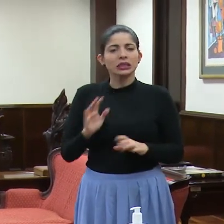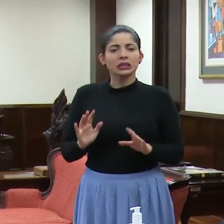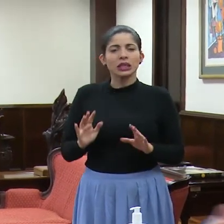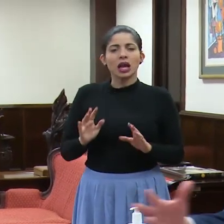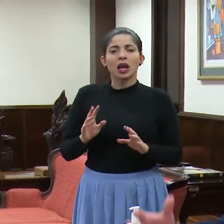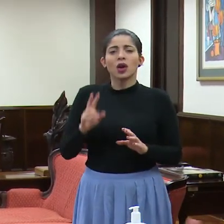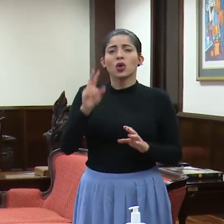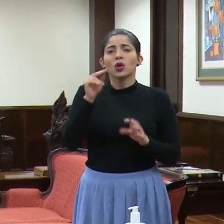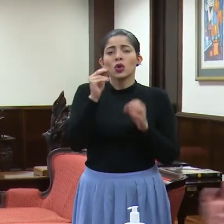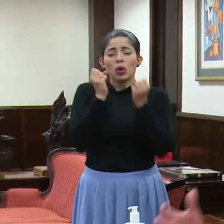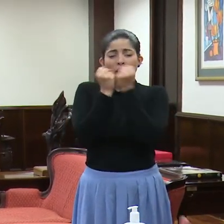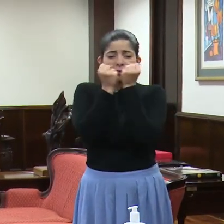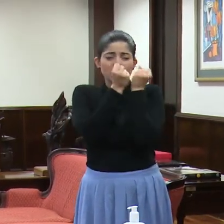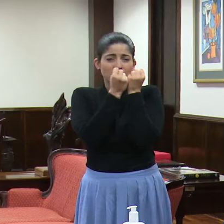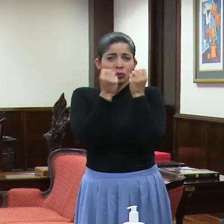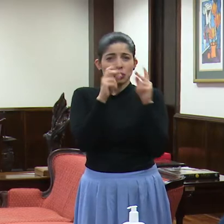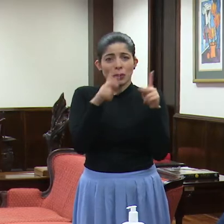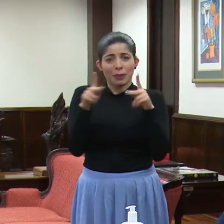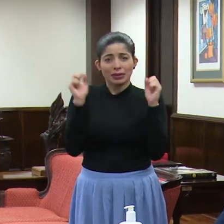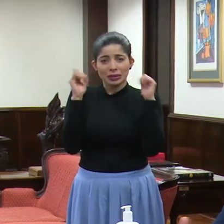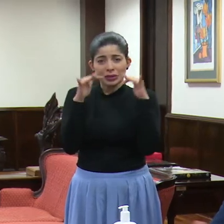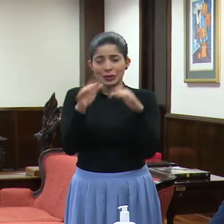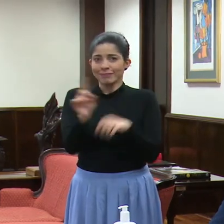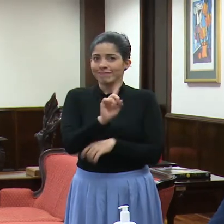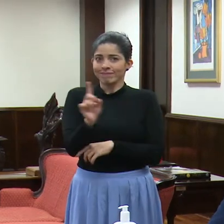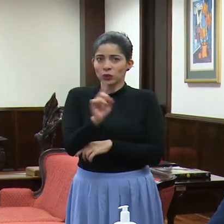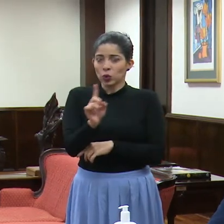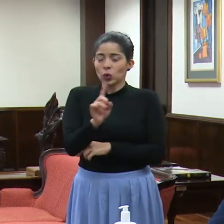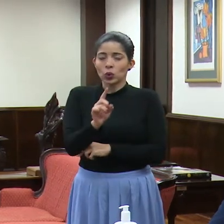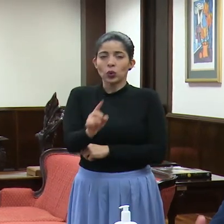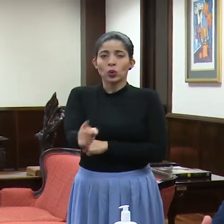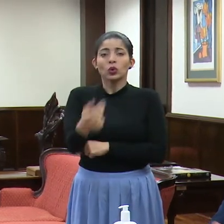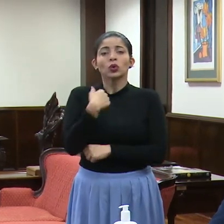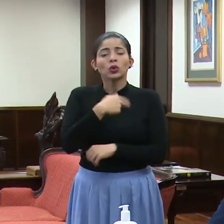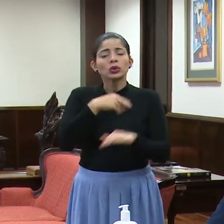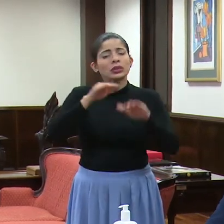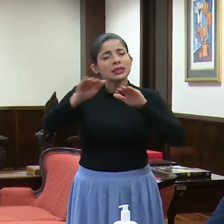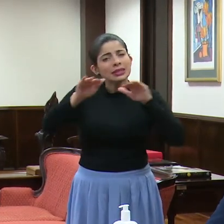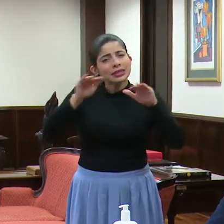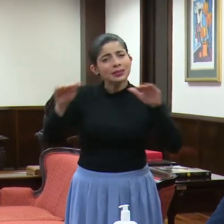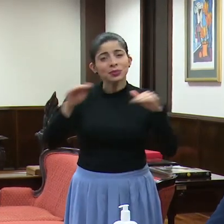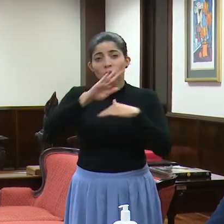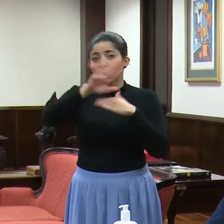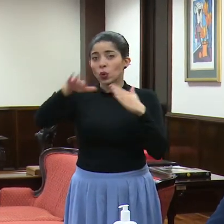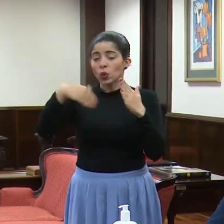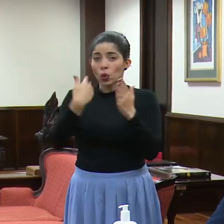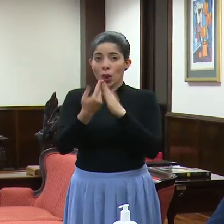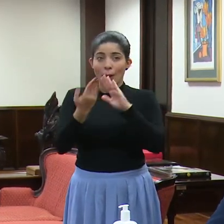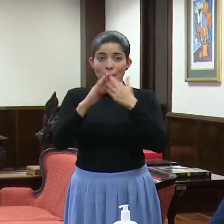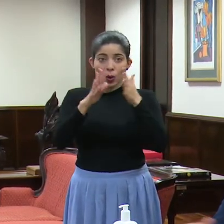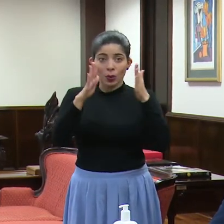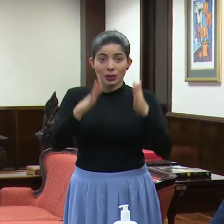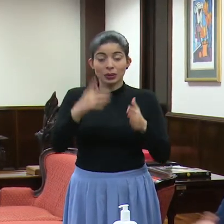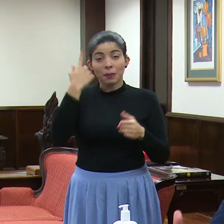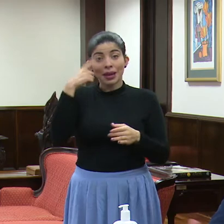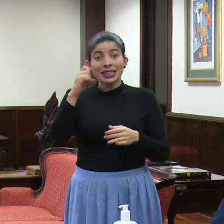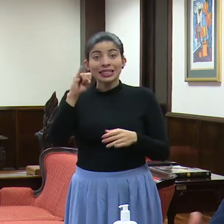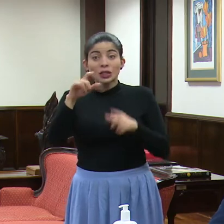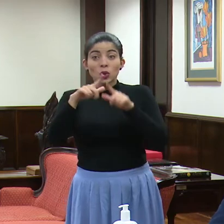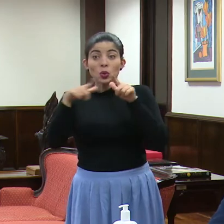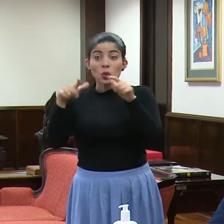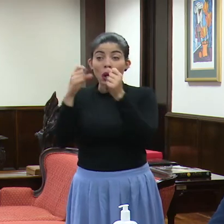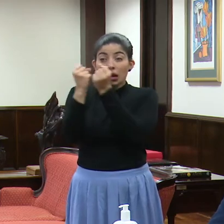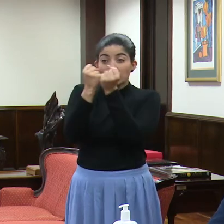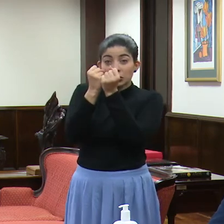tantas personas en los lugares. Estamos llamando a toda la población para que en los lugares donde haya